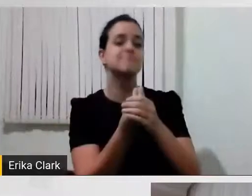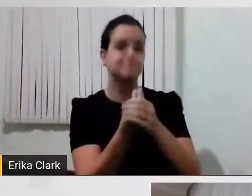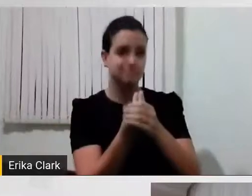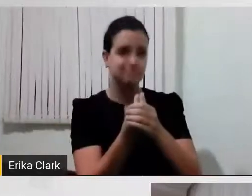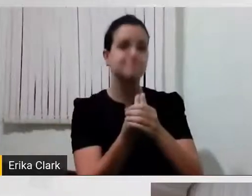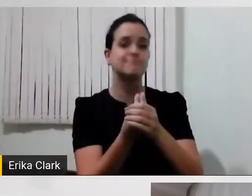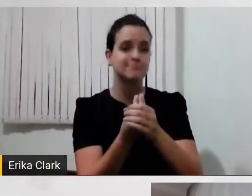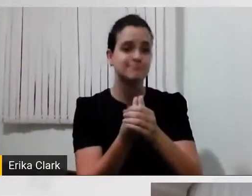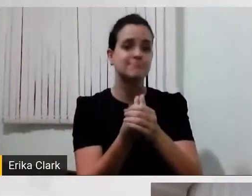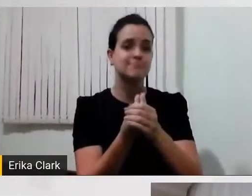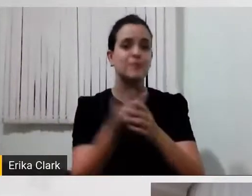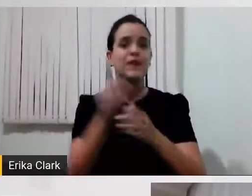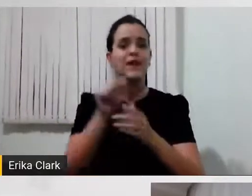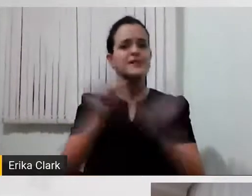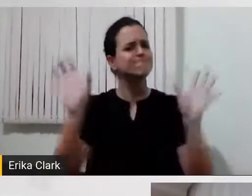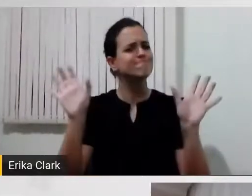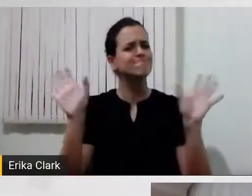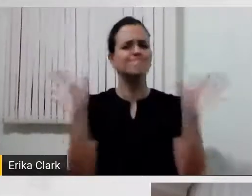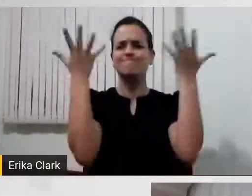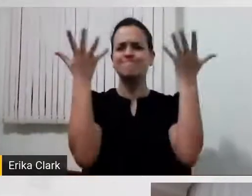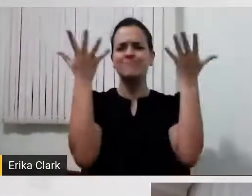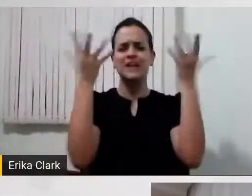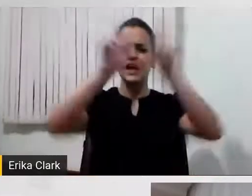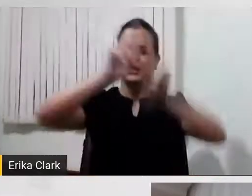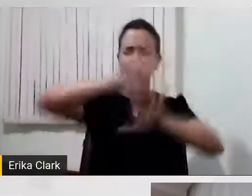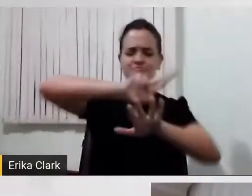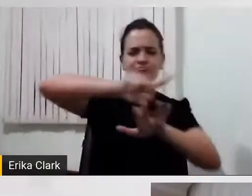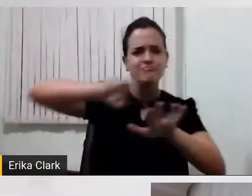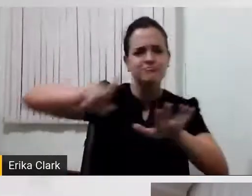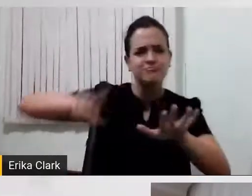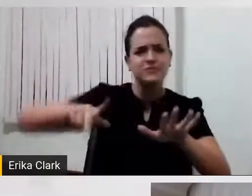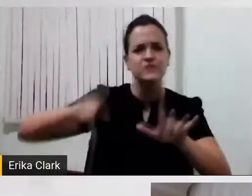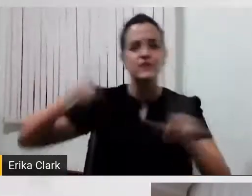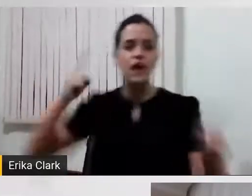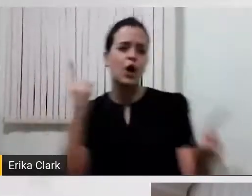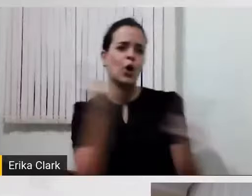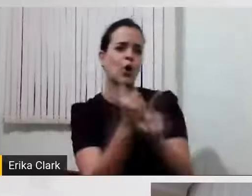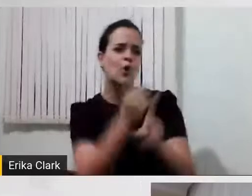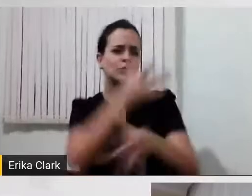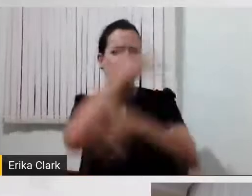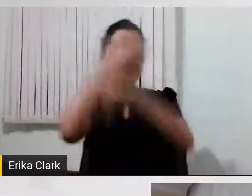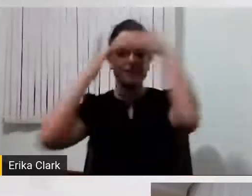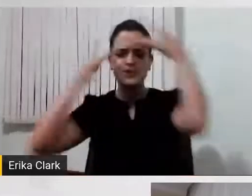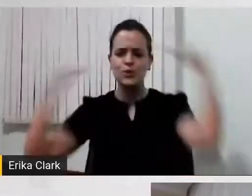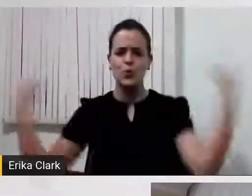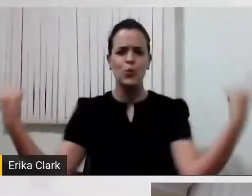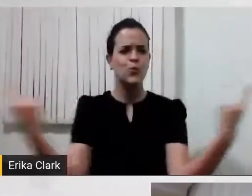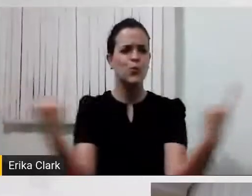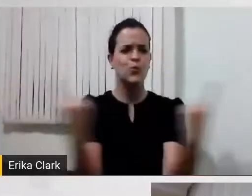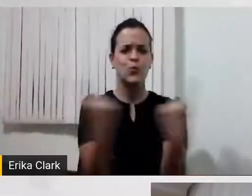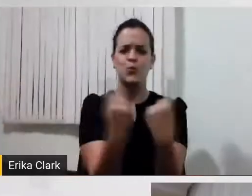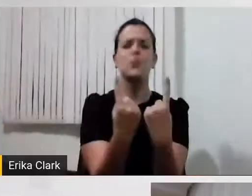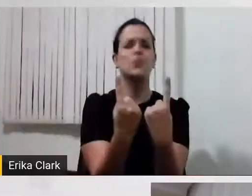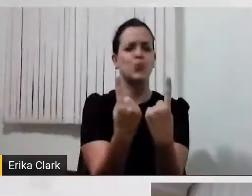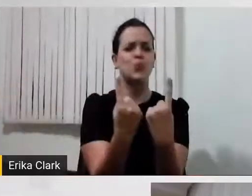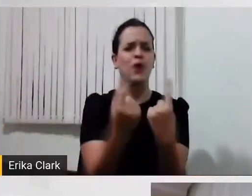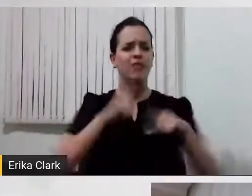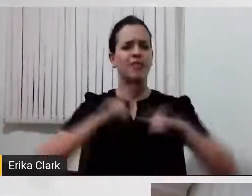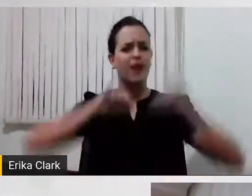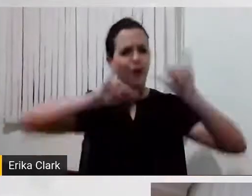esse festejar a diferença, festejar o encontro entre as pessoas, dar oportunidade a todas as pessoas de estar, de se